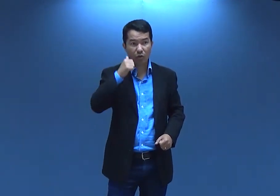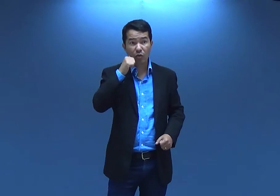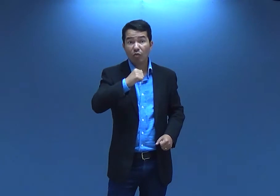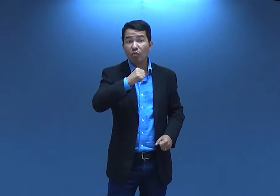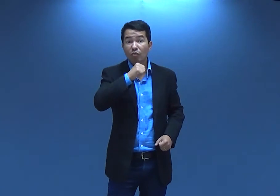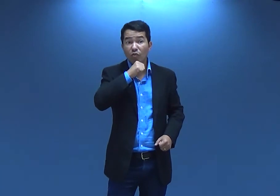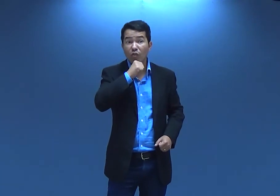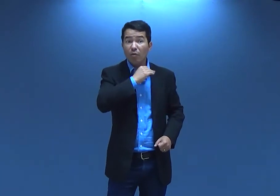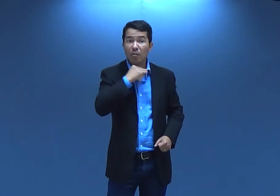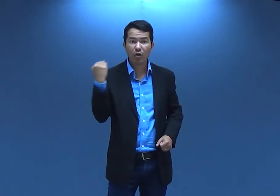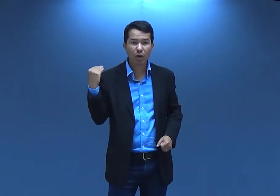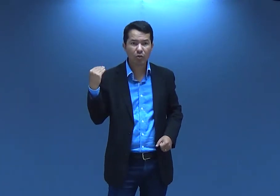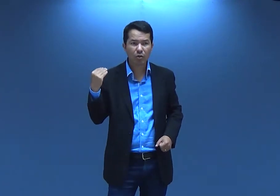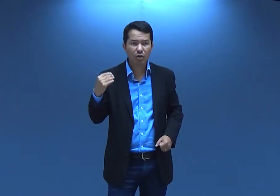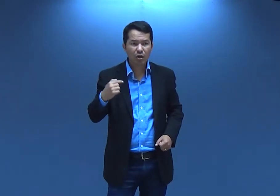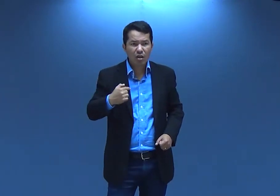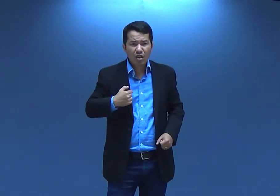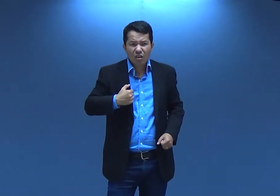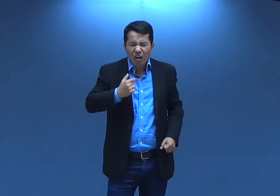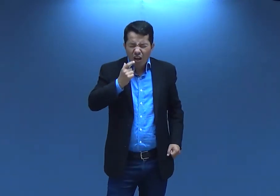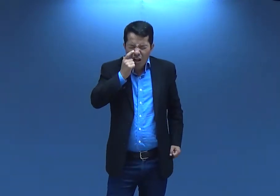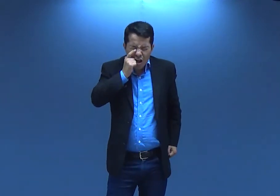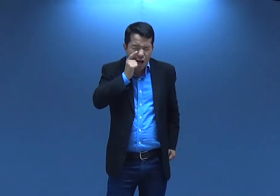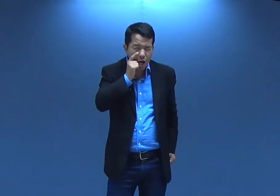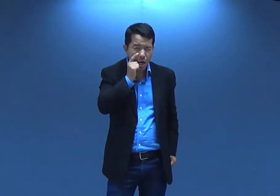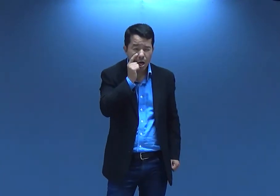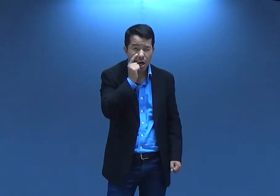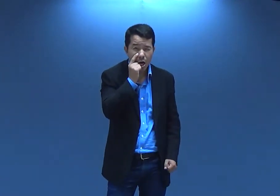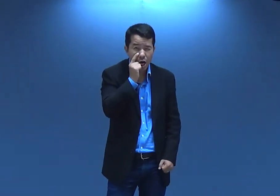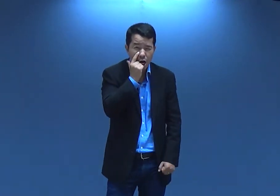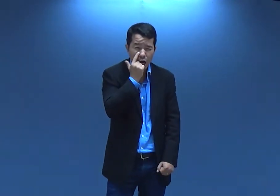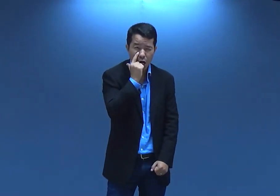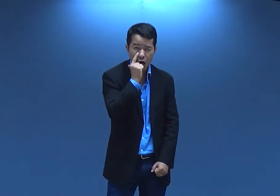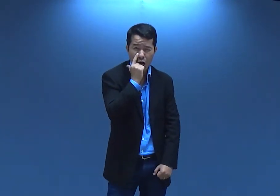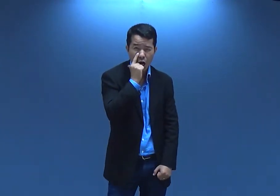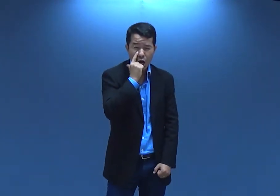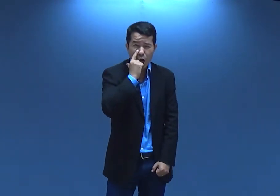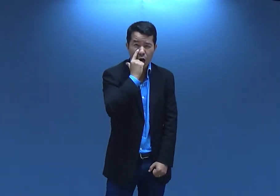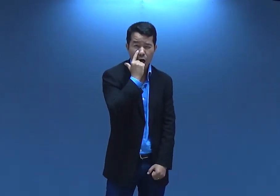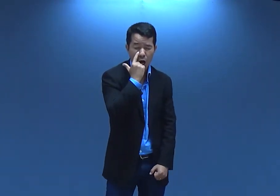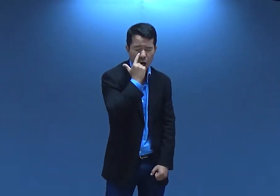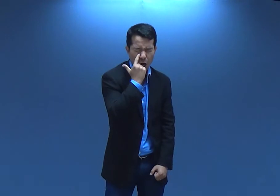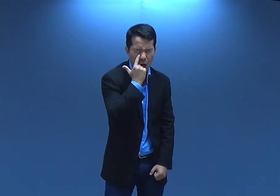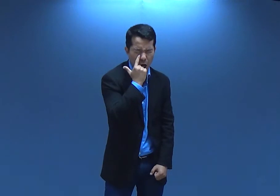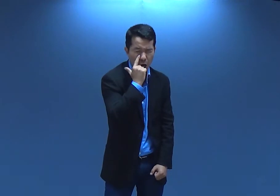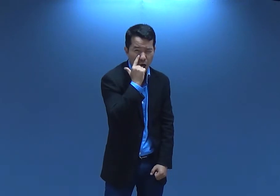vovó faleceu, nossa, eu chorei muito.